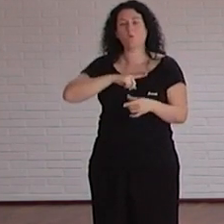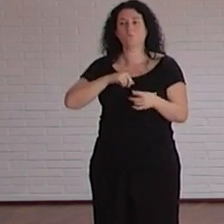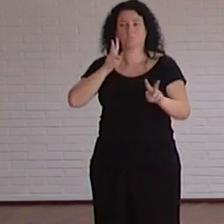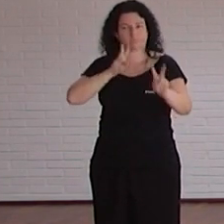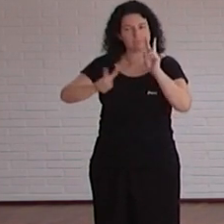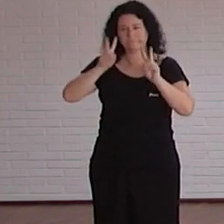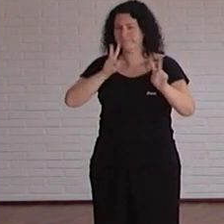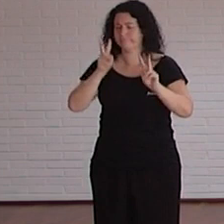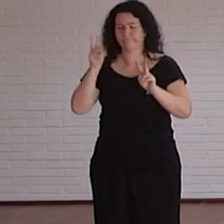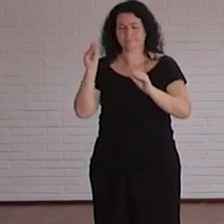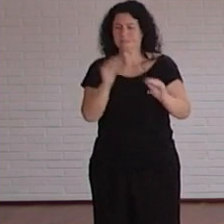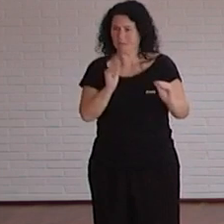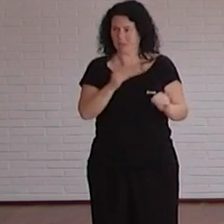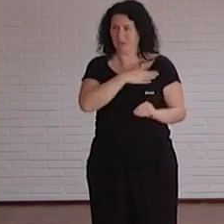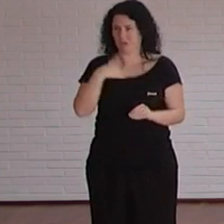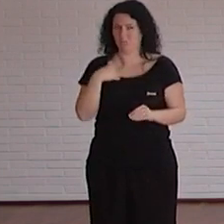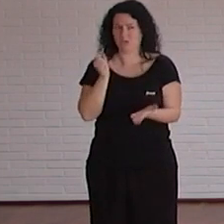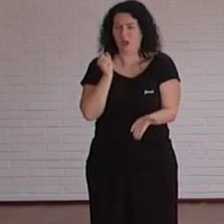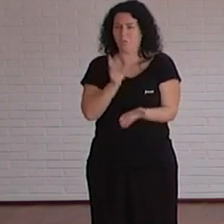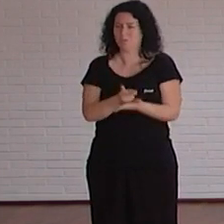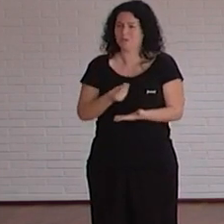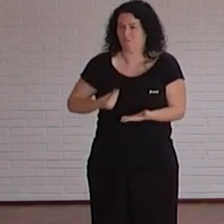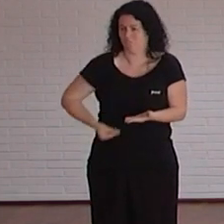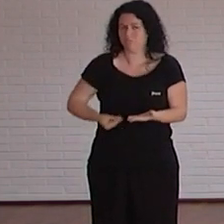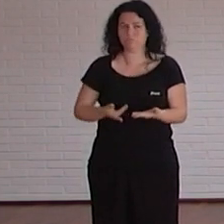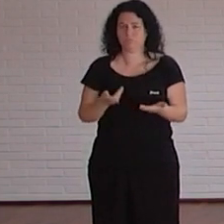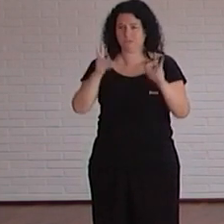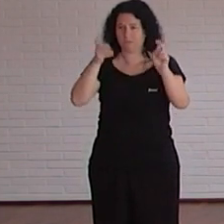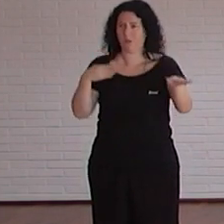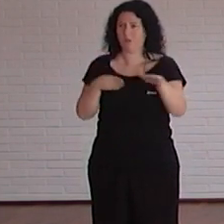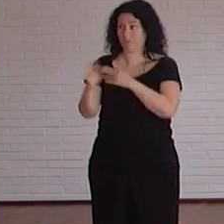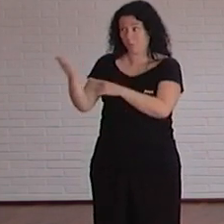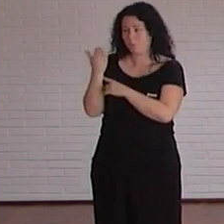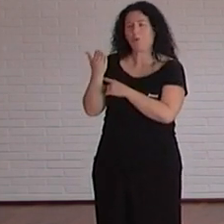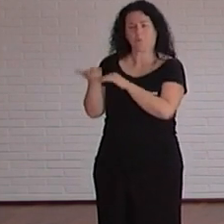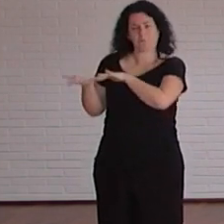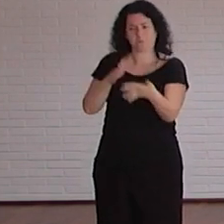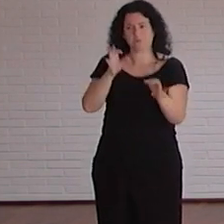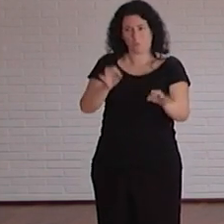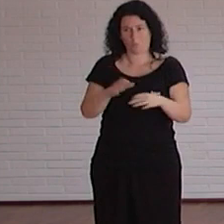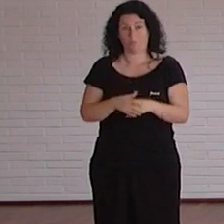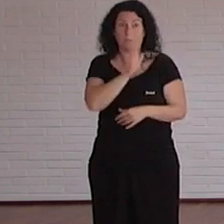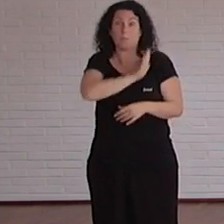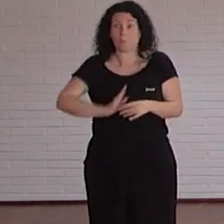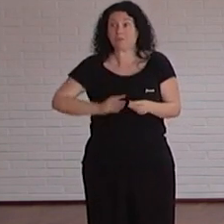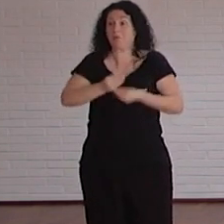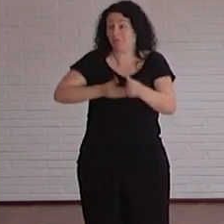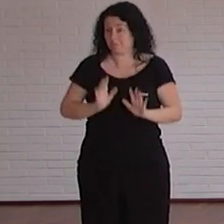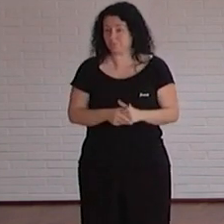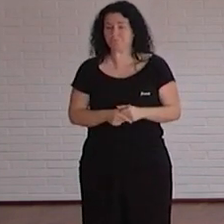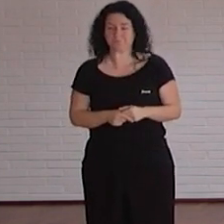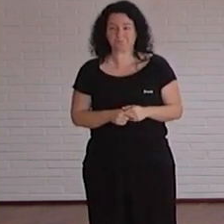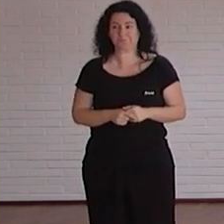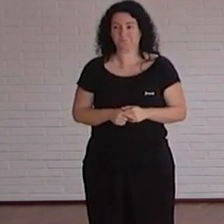seguiremos apostando por todo aquello que nos propongáis y de momento yo creo que vamos avanzando